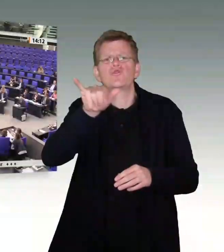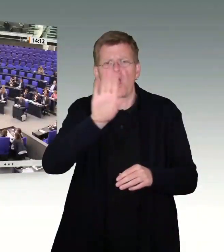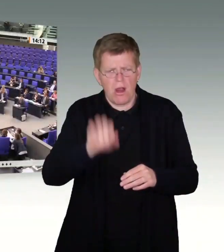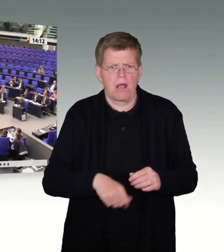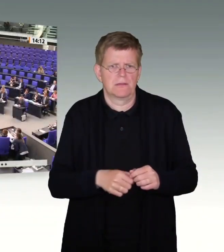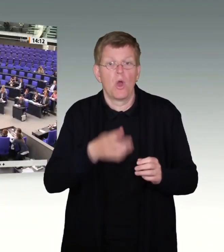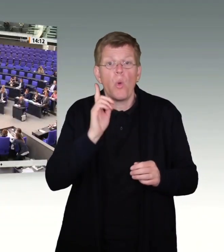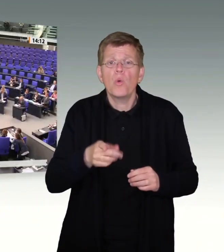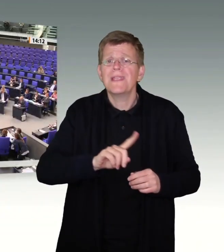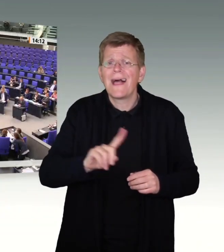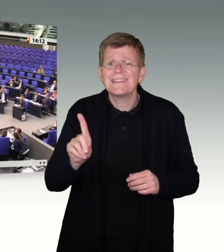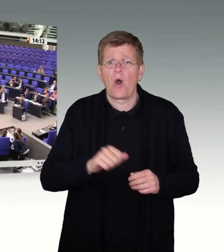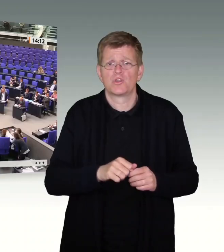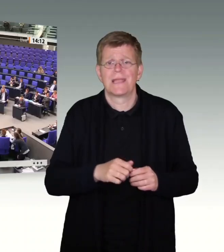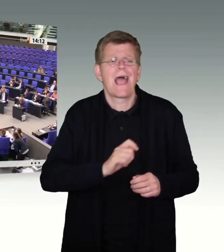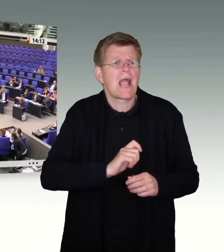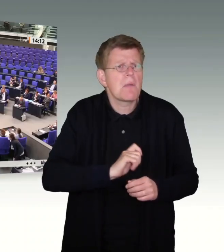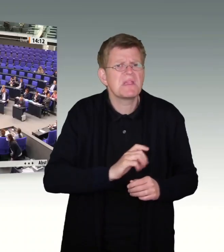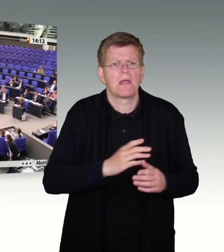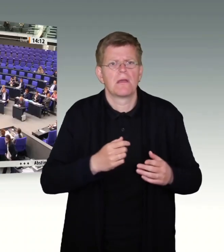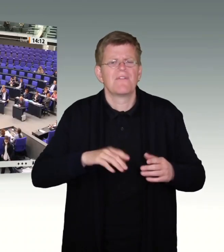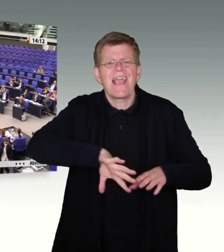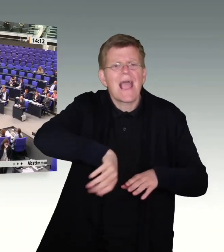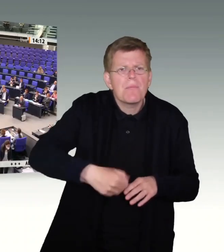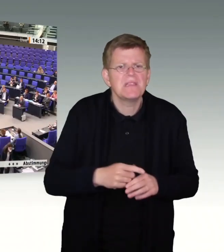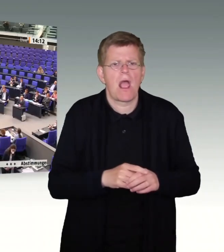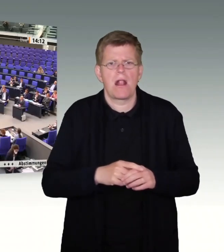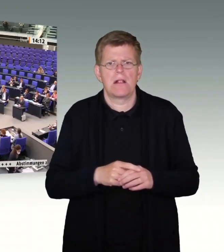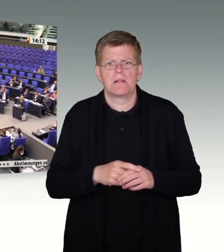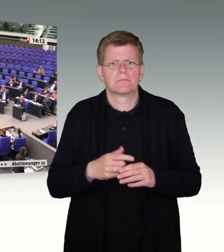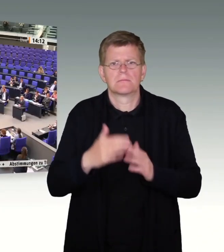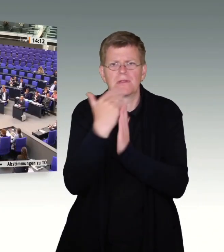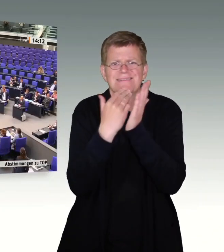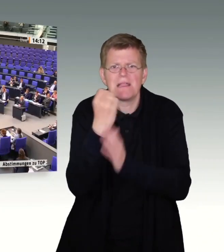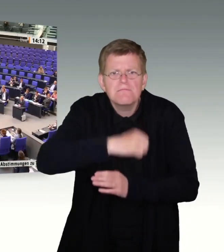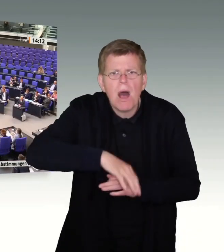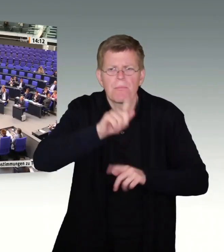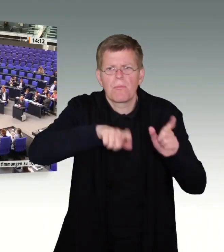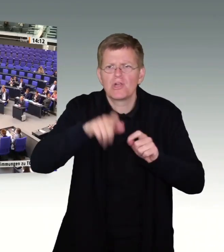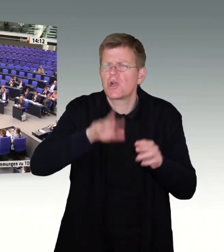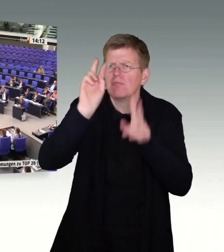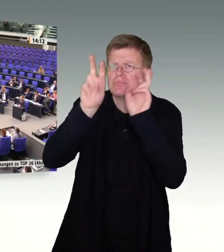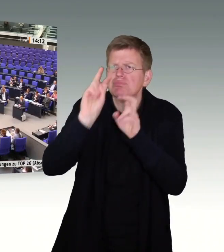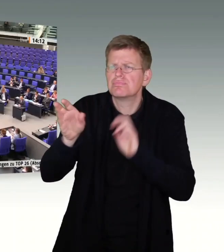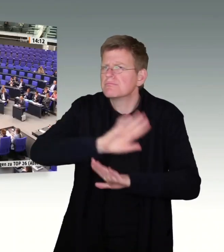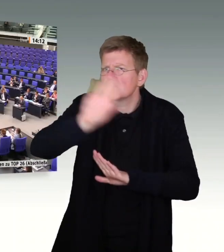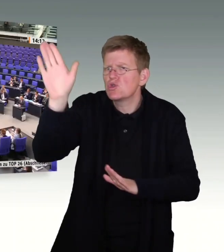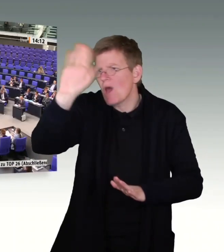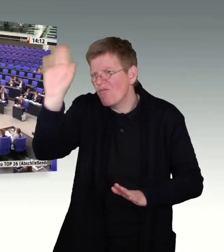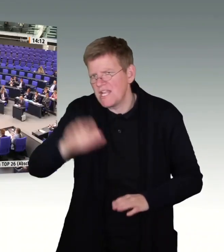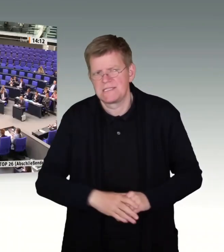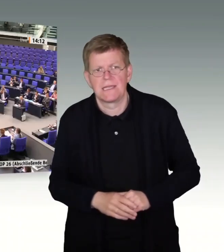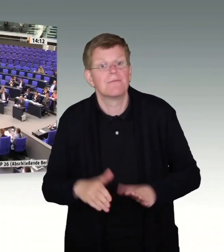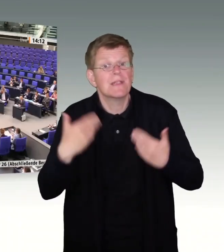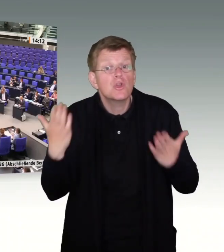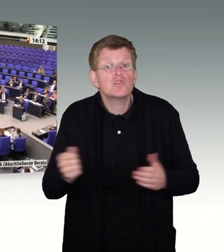100.000 kriminellen, illegalen und abgelehnten Asylbewerbern ausstatten. Das wäre nicht nur haushalterisch eine sinnvolle Investition.